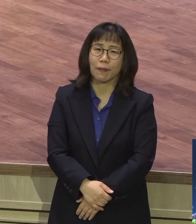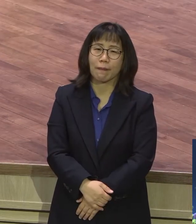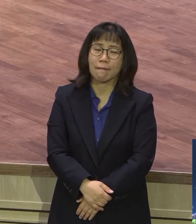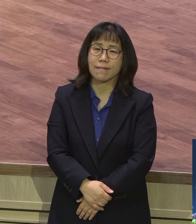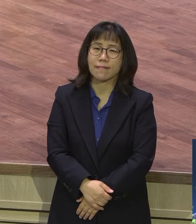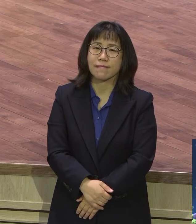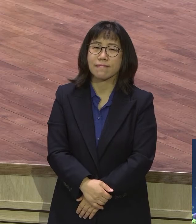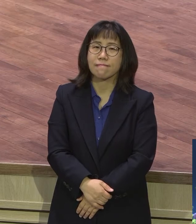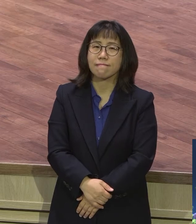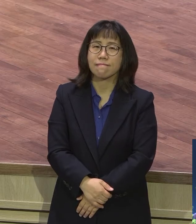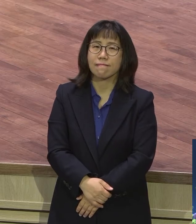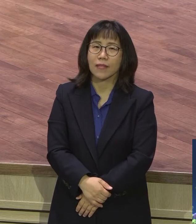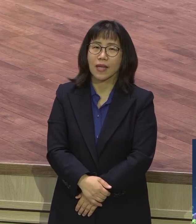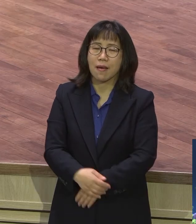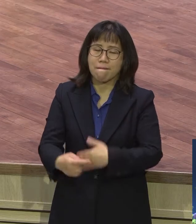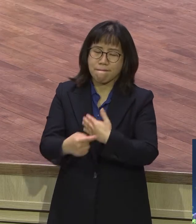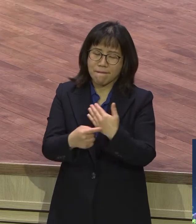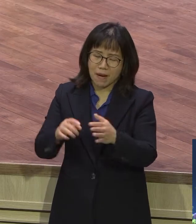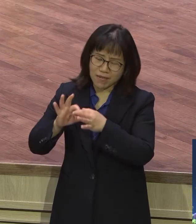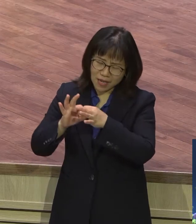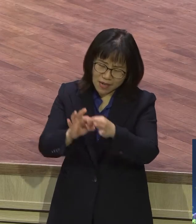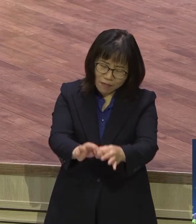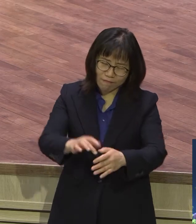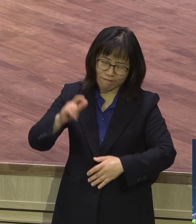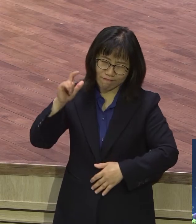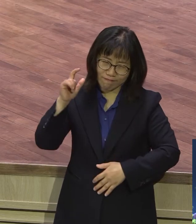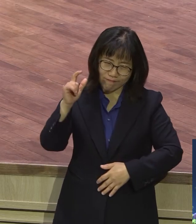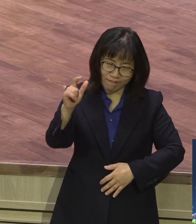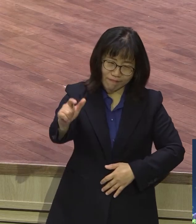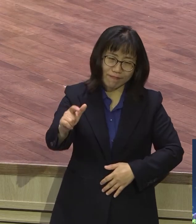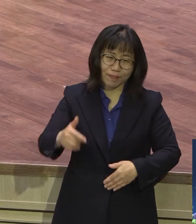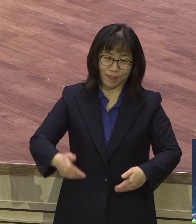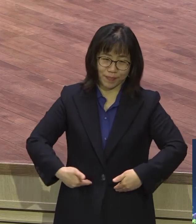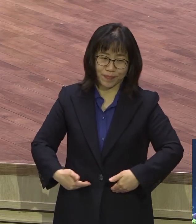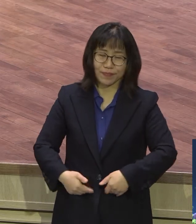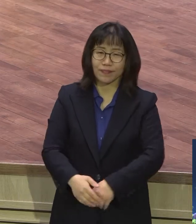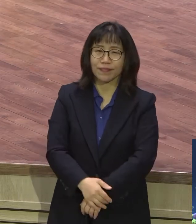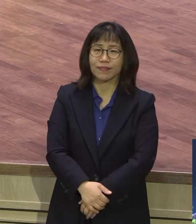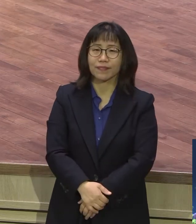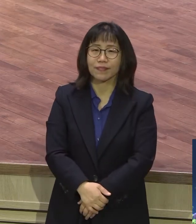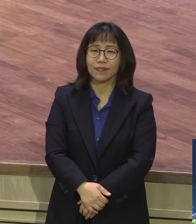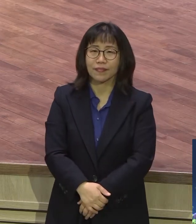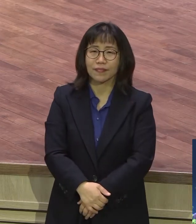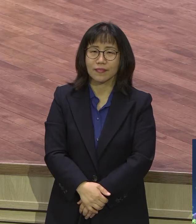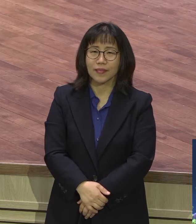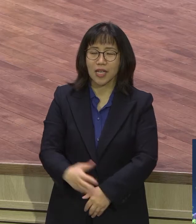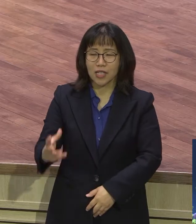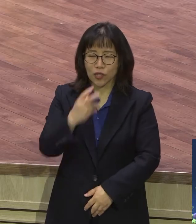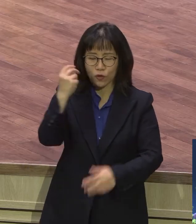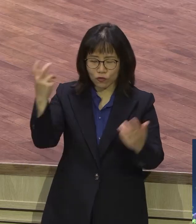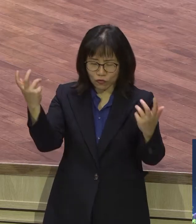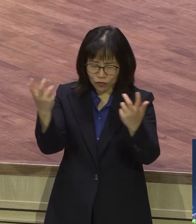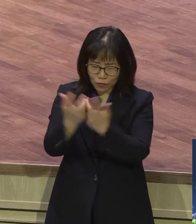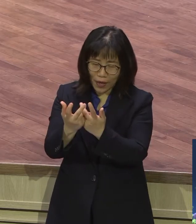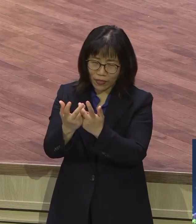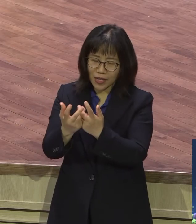일참전 지속이 성령 충만 할 때 일어나는 거예요 그리스도 하나님 성령 충만 그거요